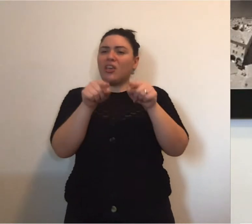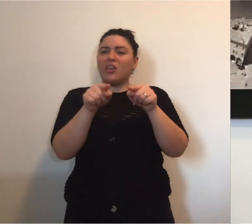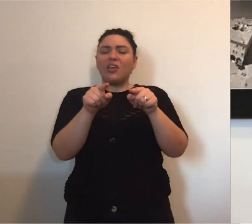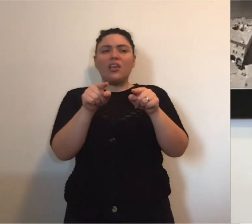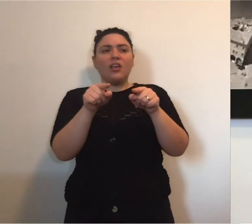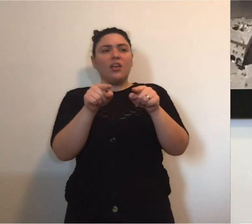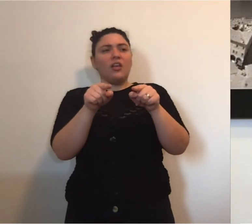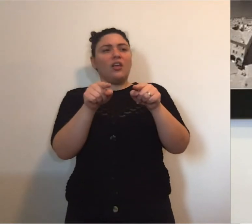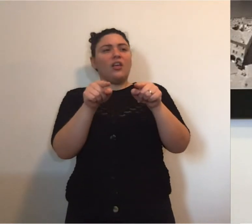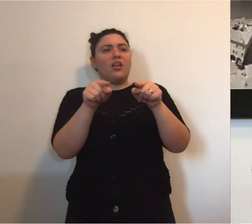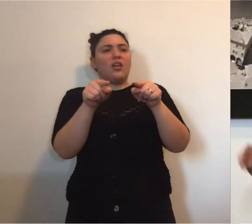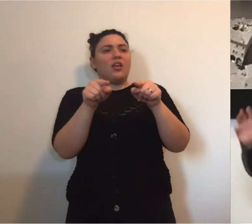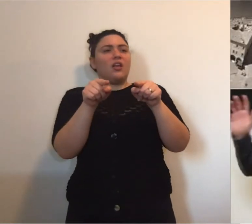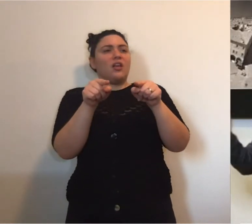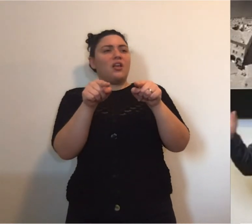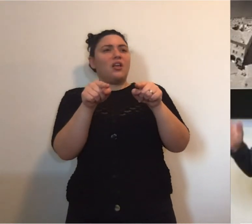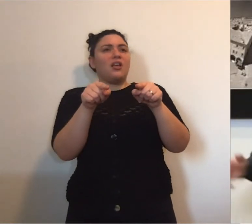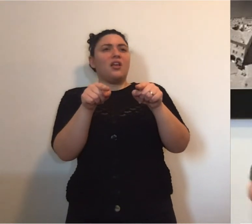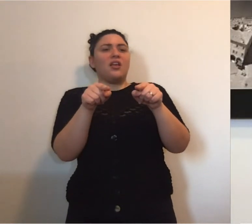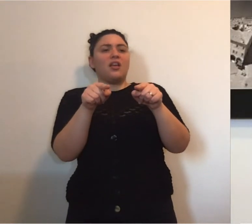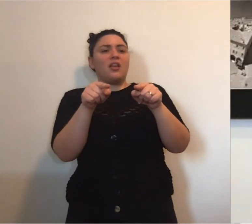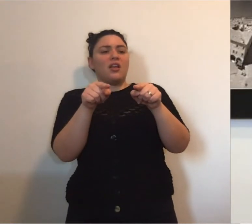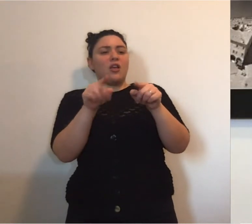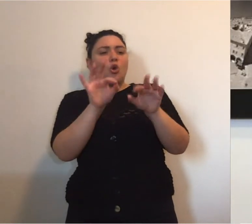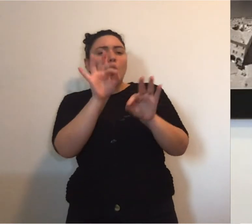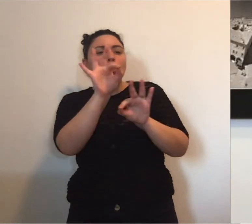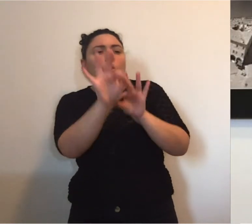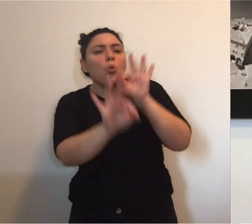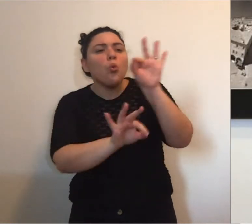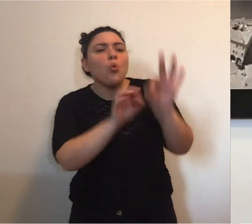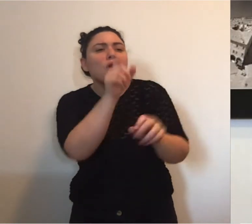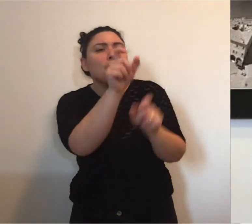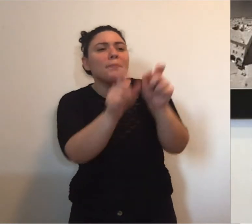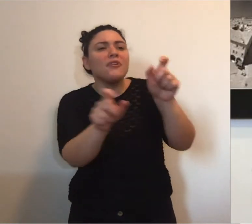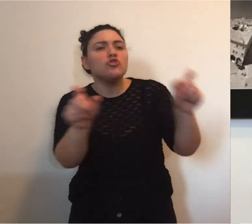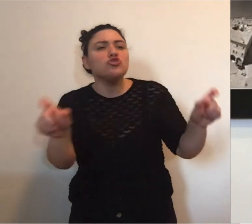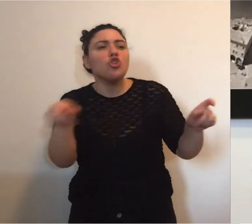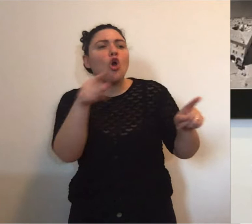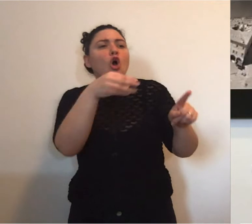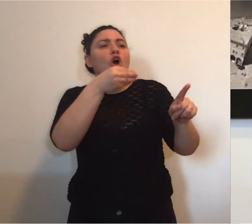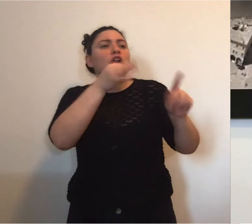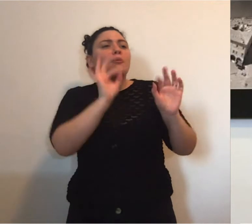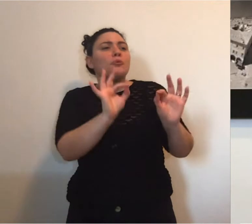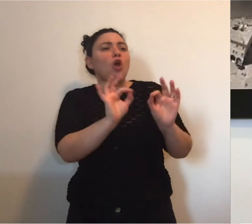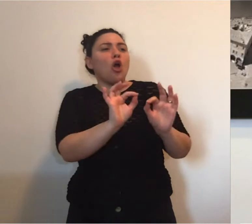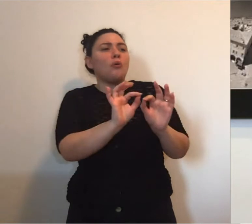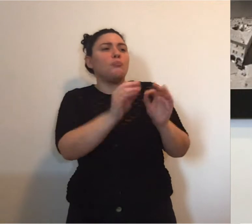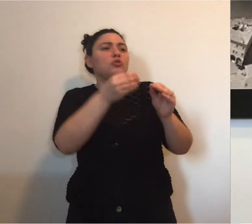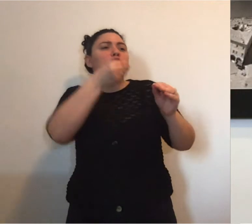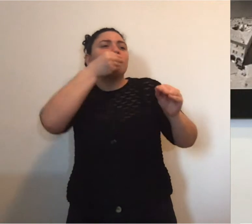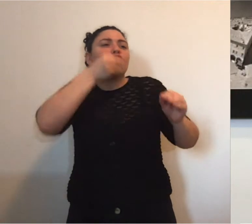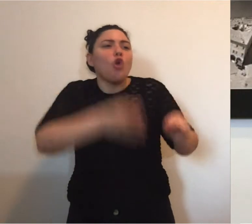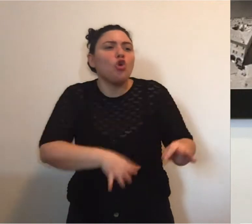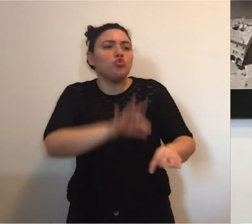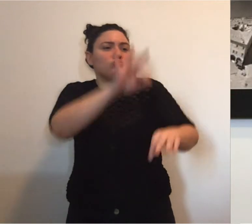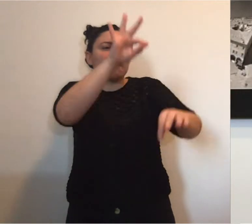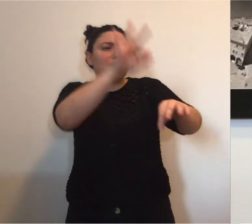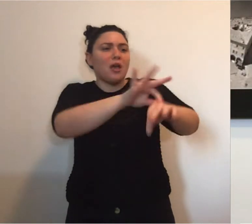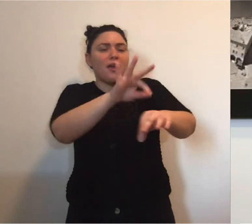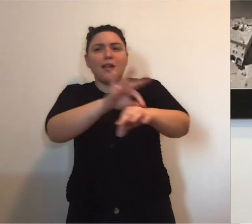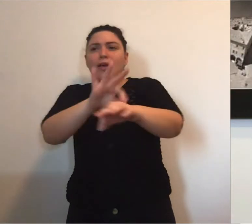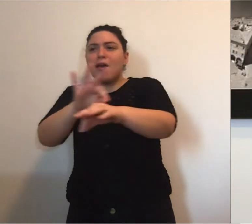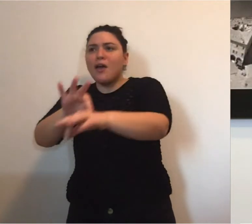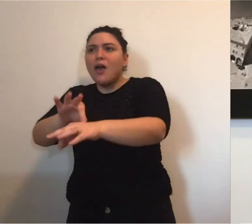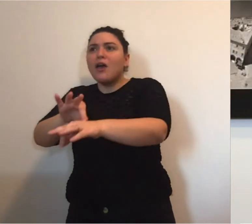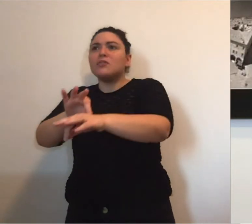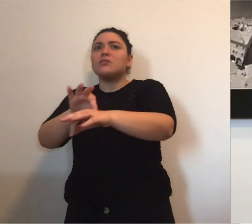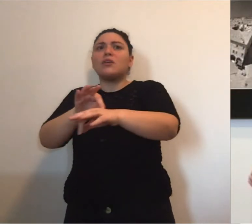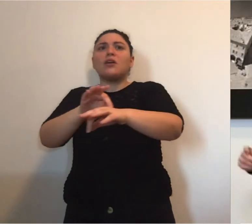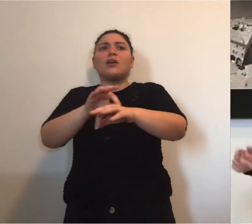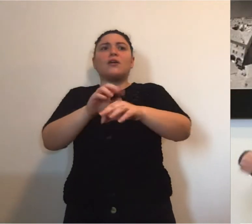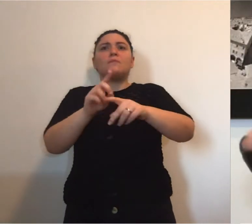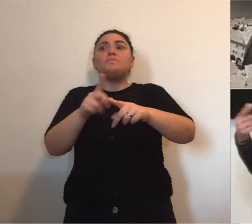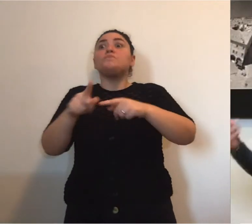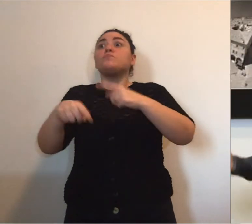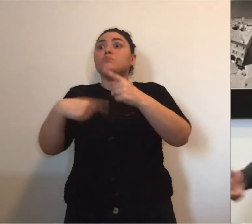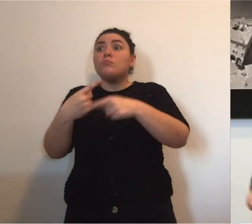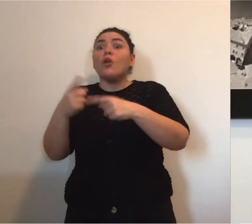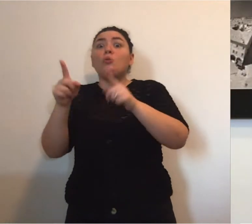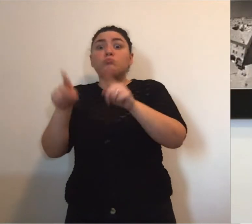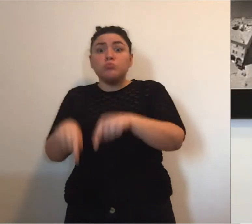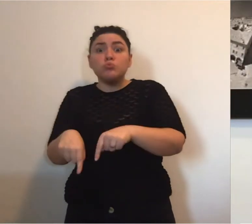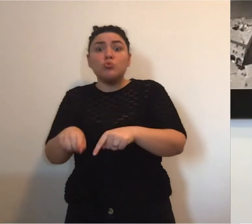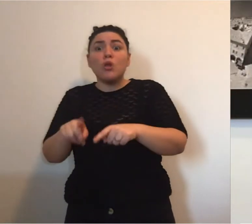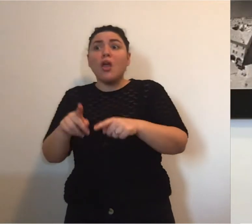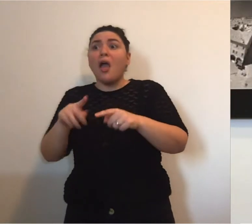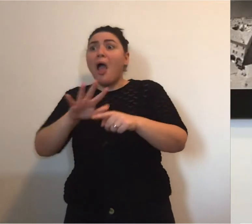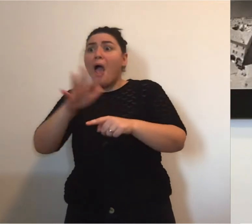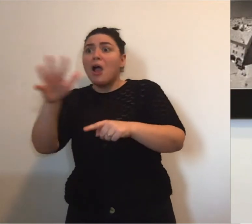direttamente all'interno di quelle situazioni, chi ha avuto la sfortuna di incontrare quella malattia e